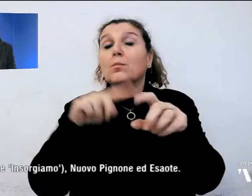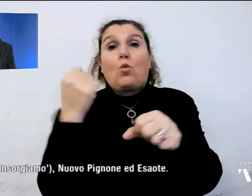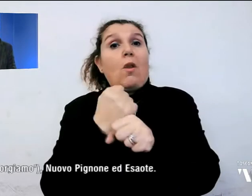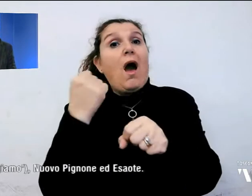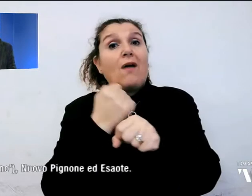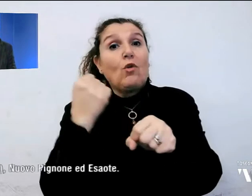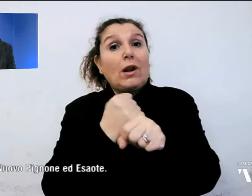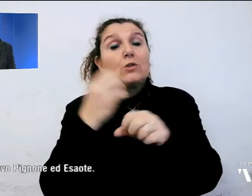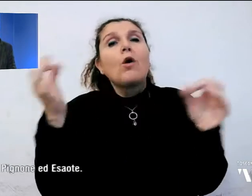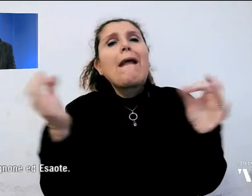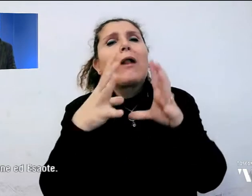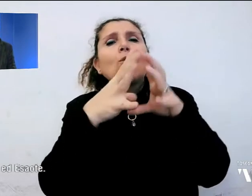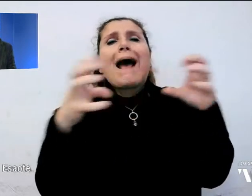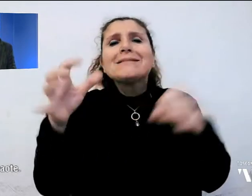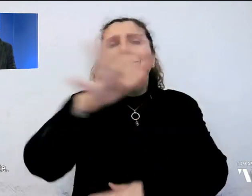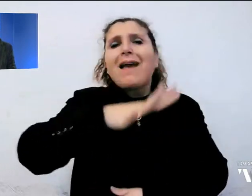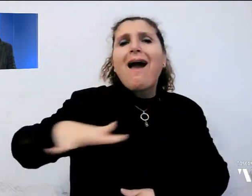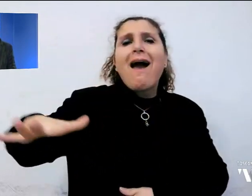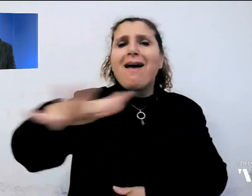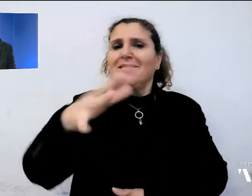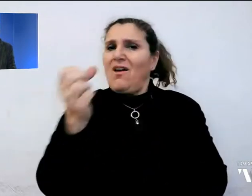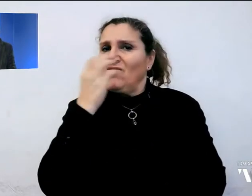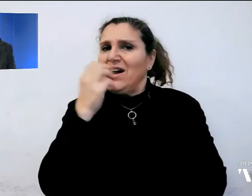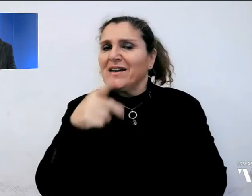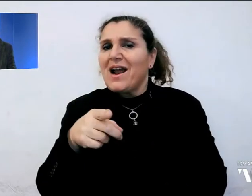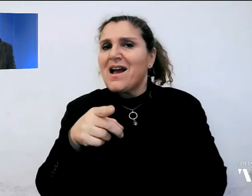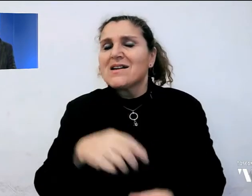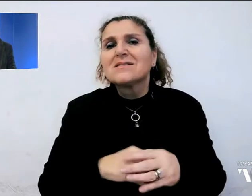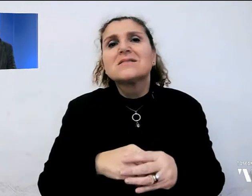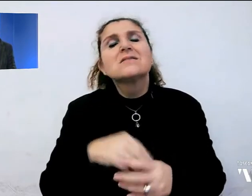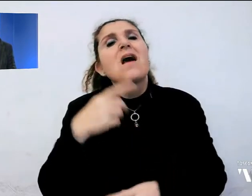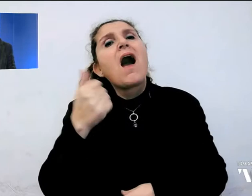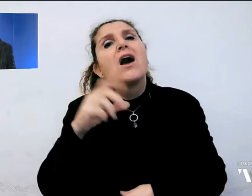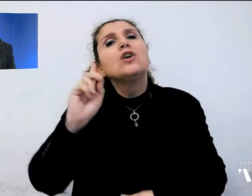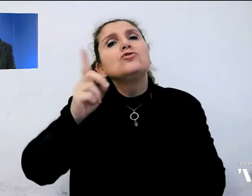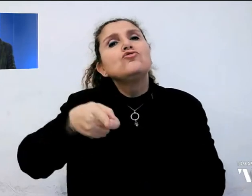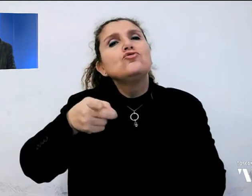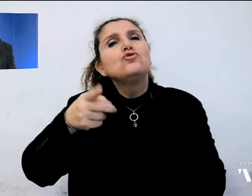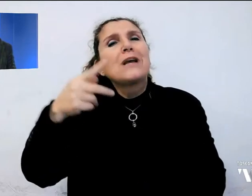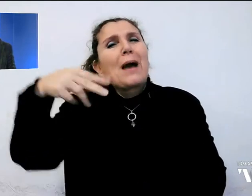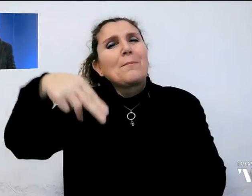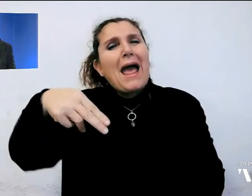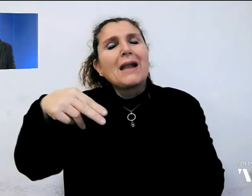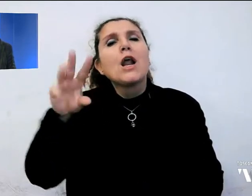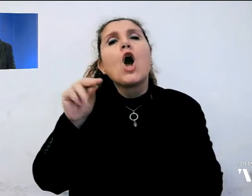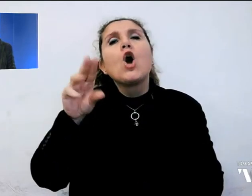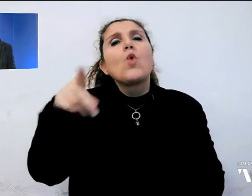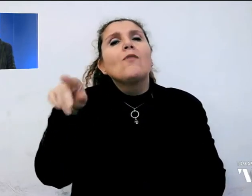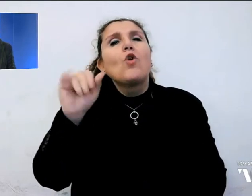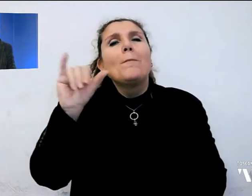alcune aziende dell'area metropolitana fiorentina tra cui la GKN, Nuovo Pignone ed Esaote.